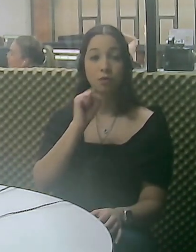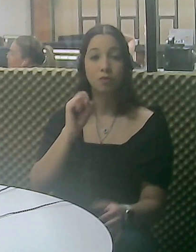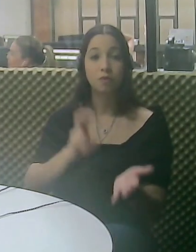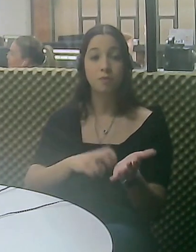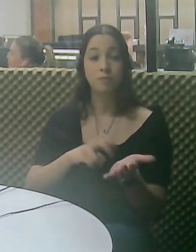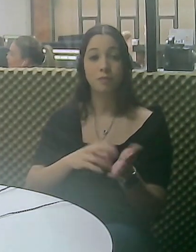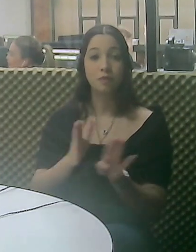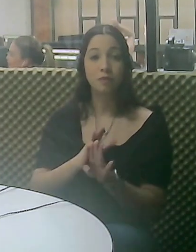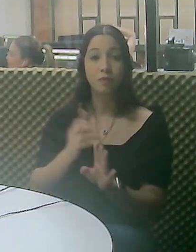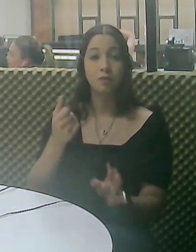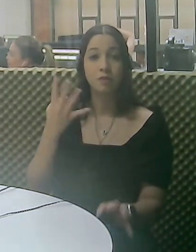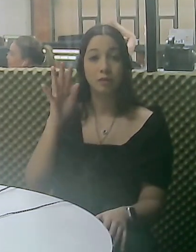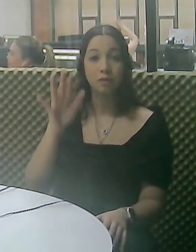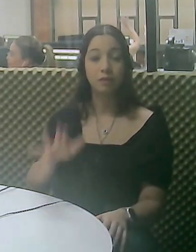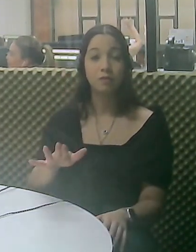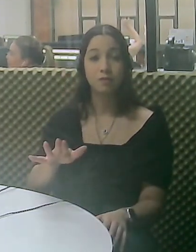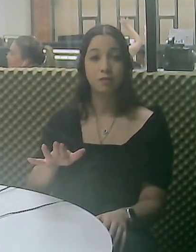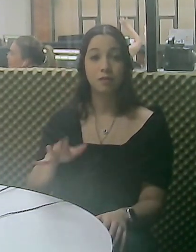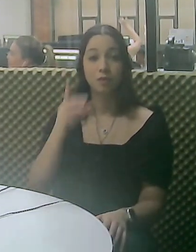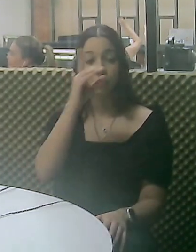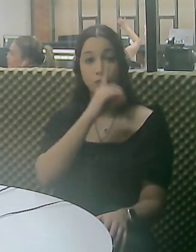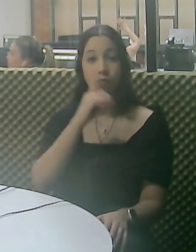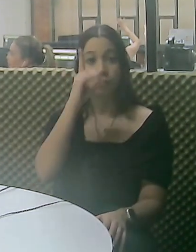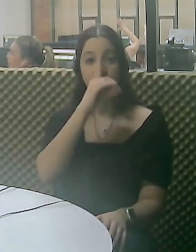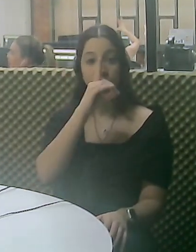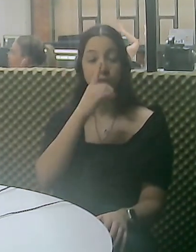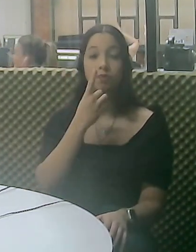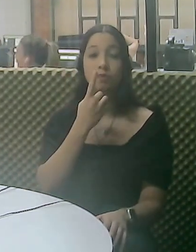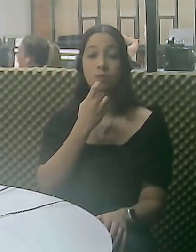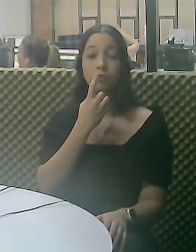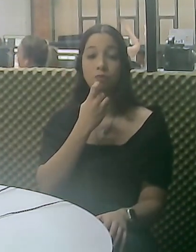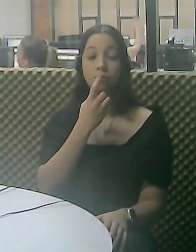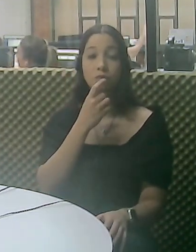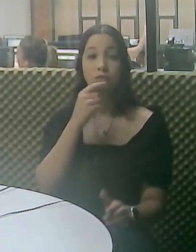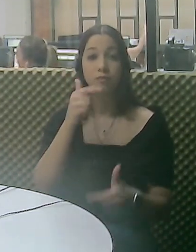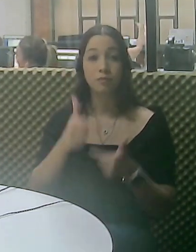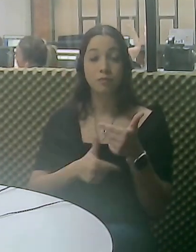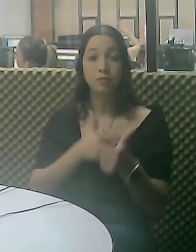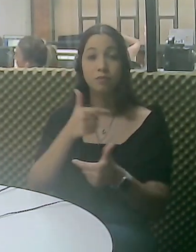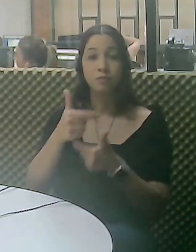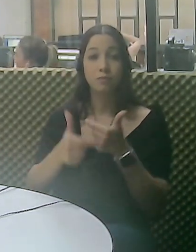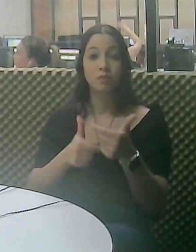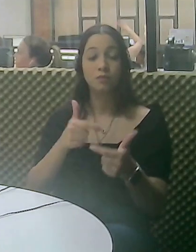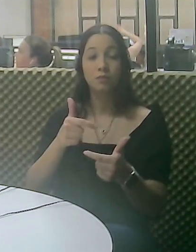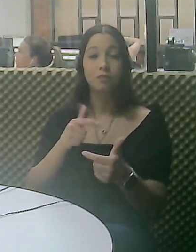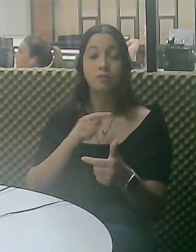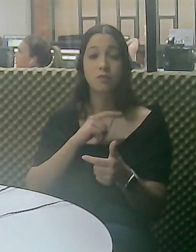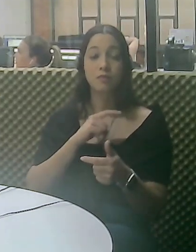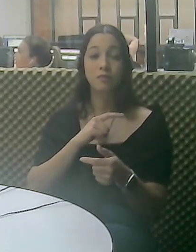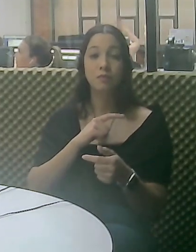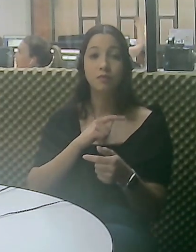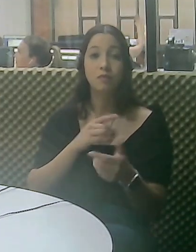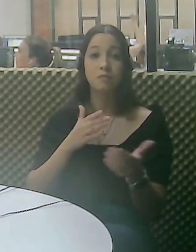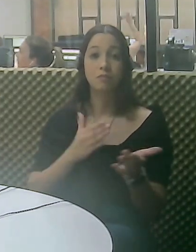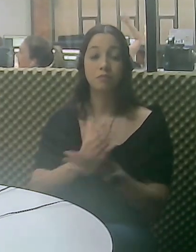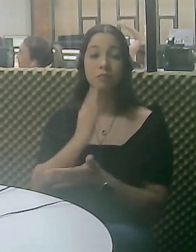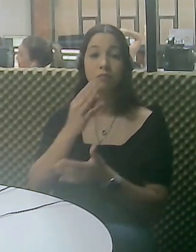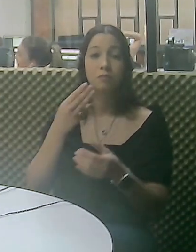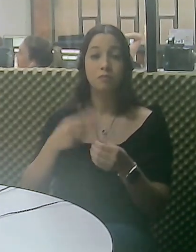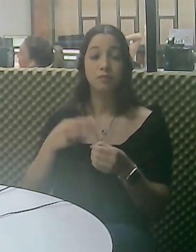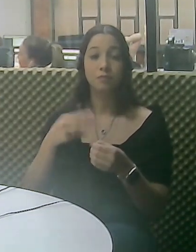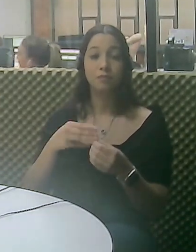7 da noite, e aos sábados, das 8 da manhã às 2 da tarde. Aos domingos e feriados, os